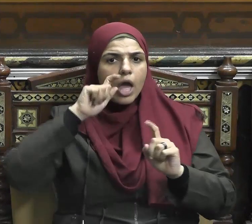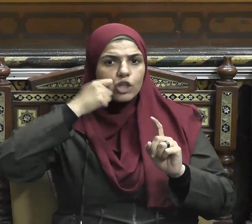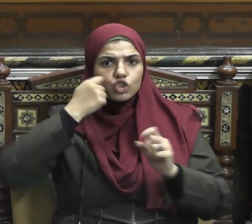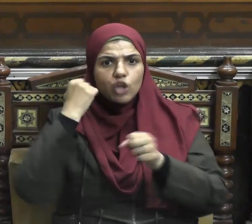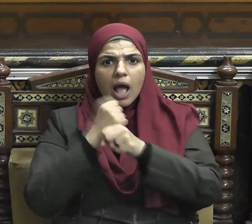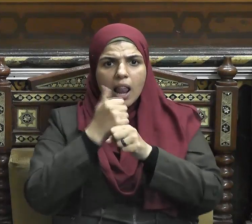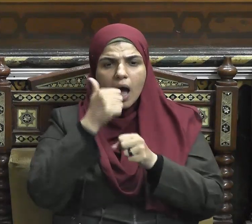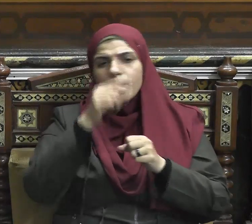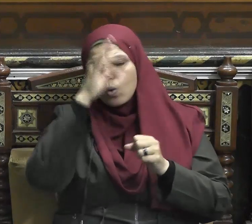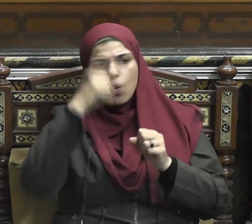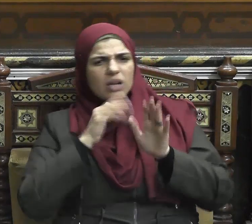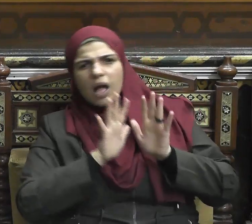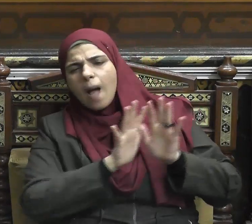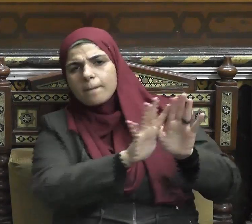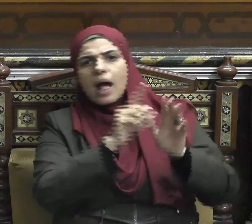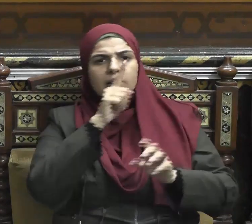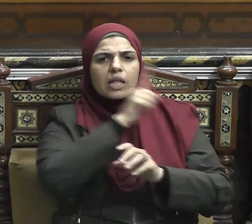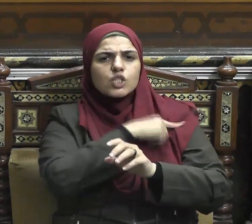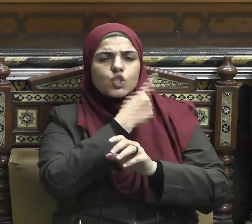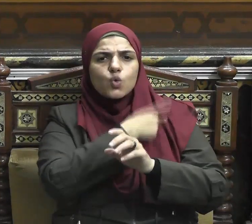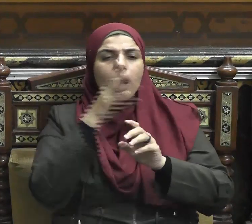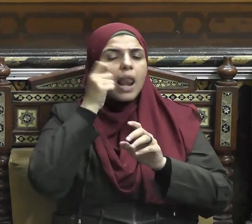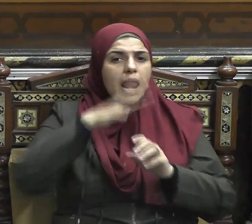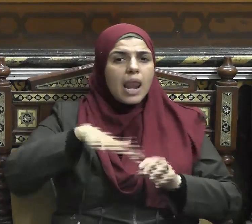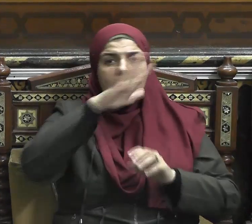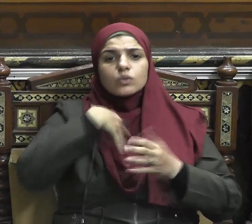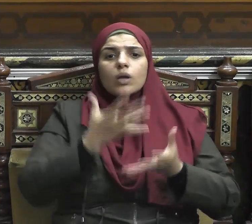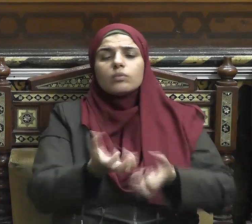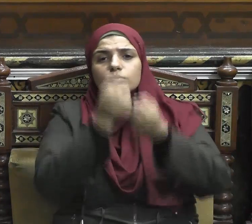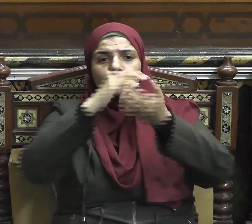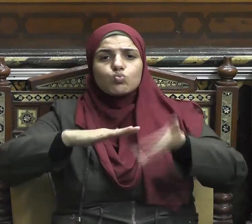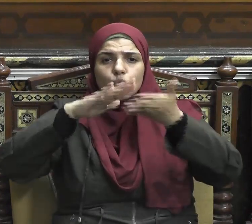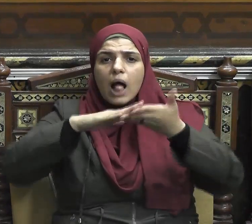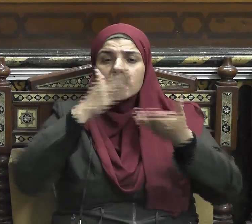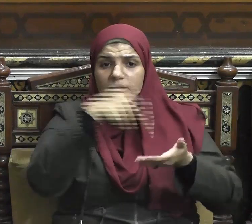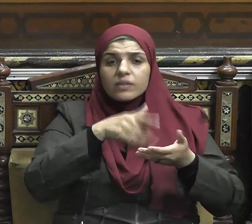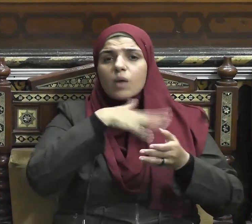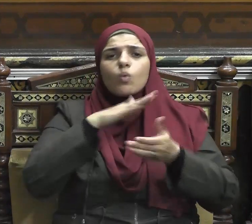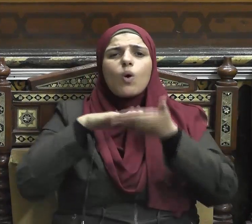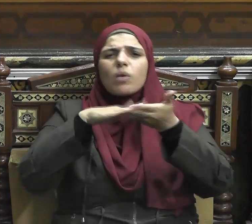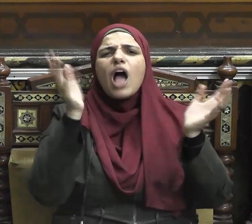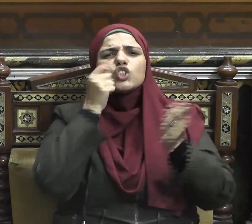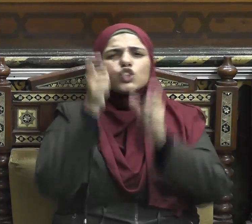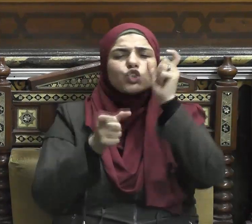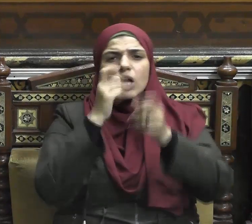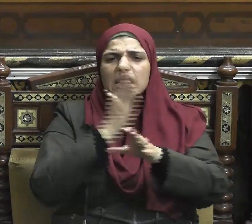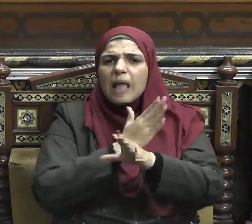الأخلاق فحيث يكون الصدق والوفاء والأمانة